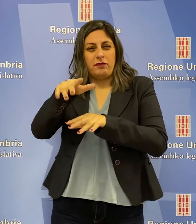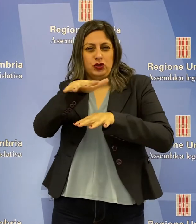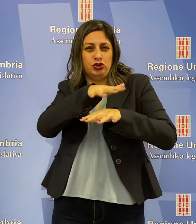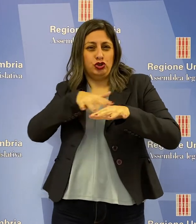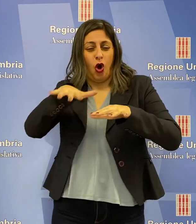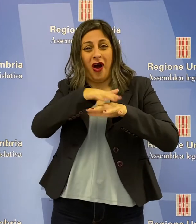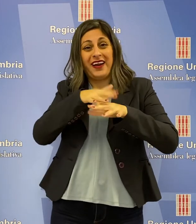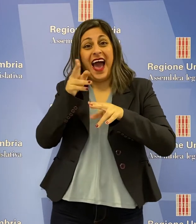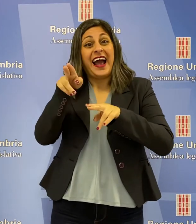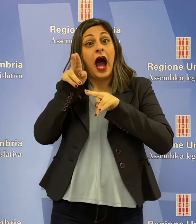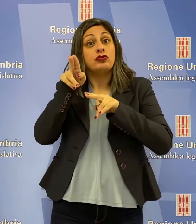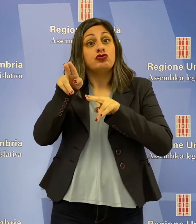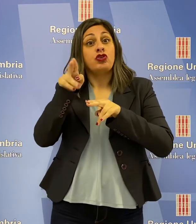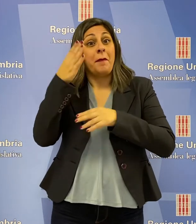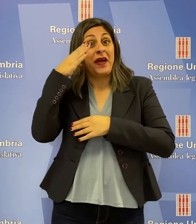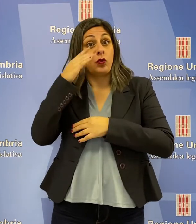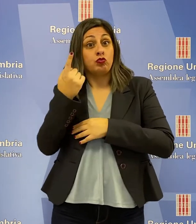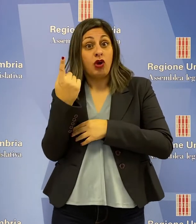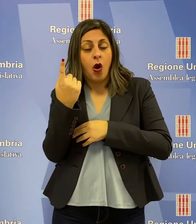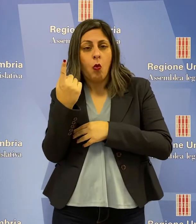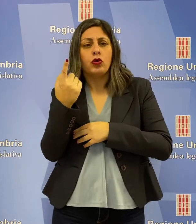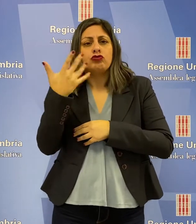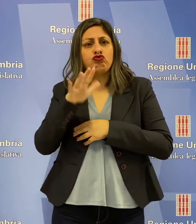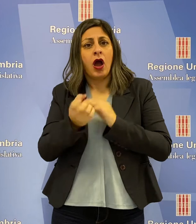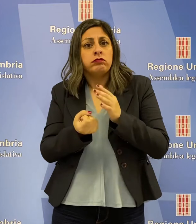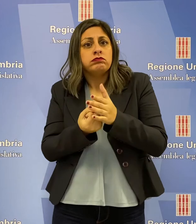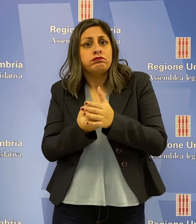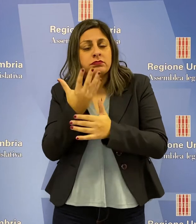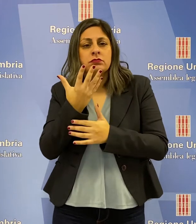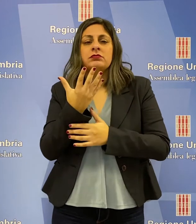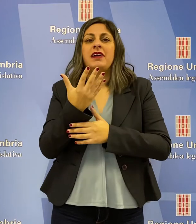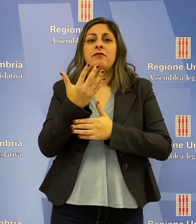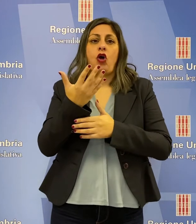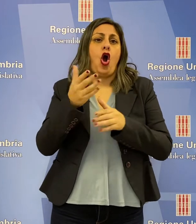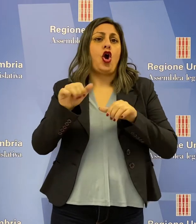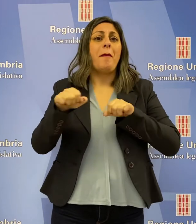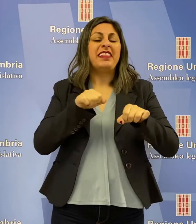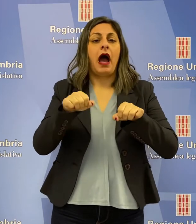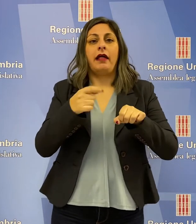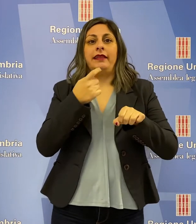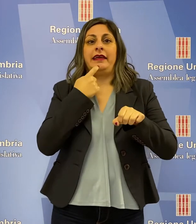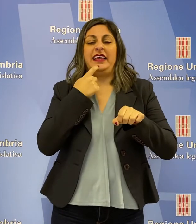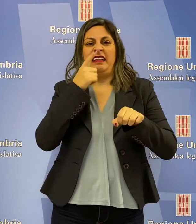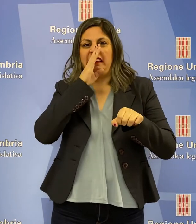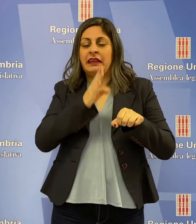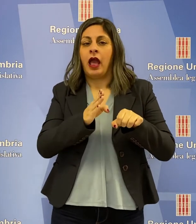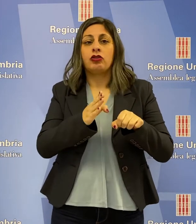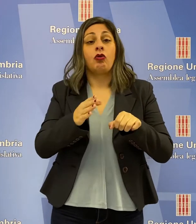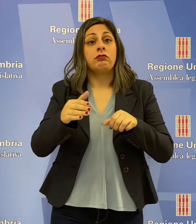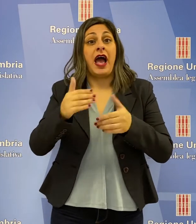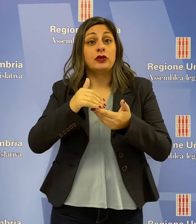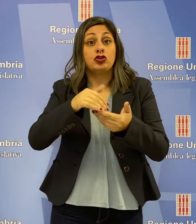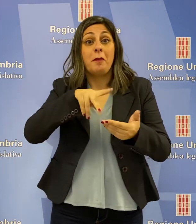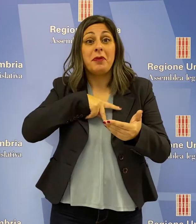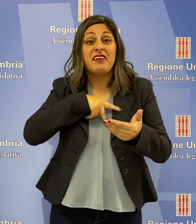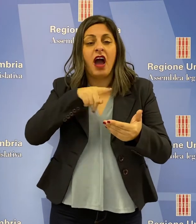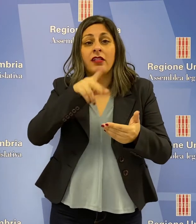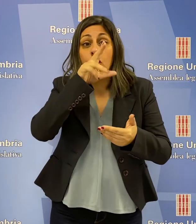territoriale di caccia Perugia 1, mediante la costituzione di appositi comitati, in forma di associazioni private non riconosciute, sia